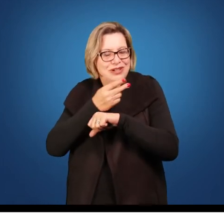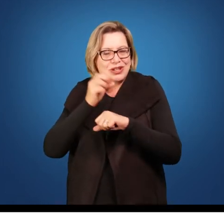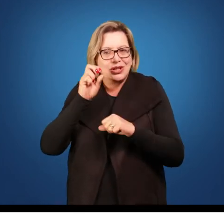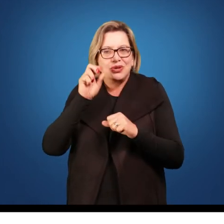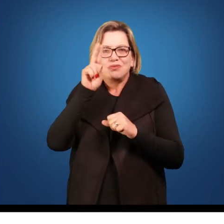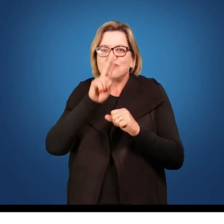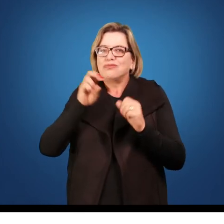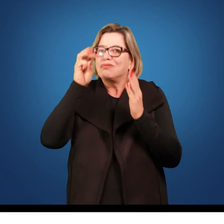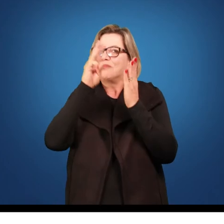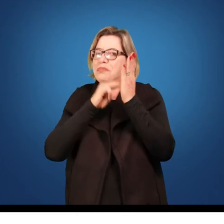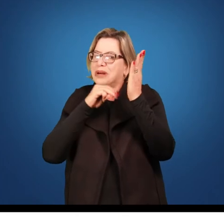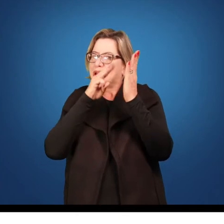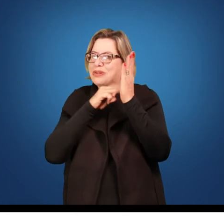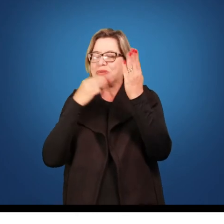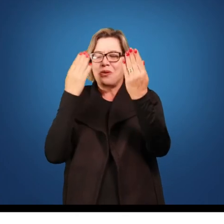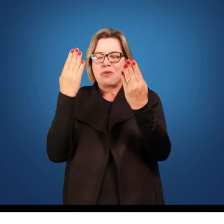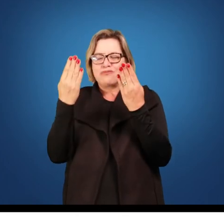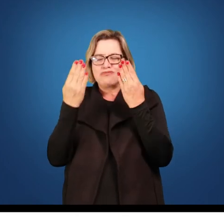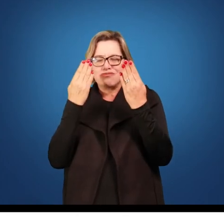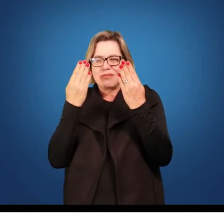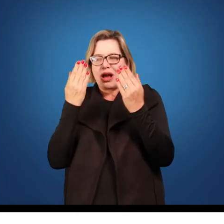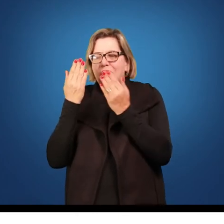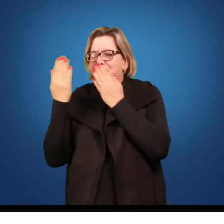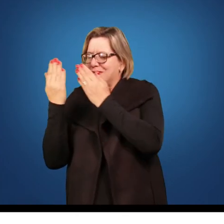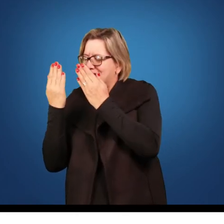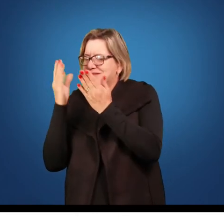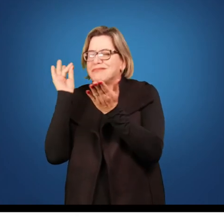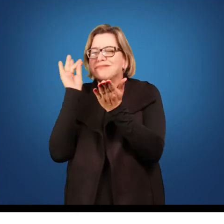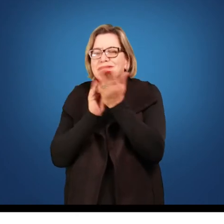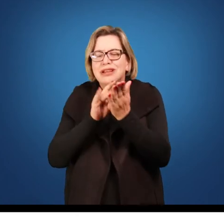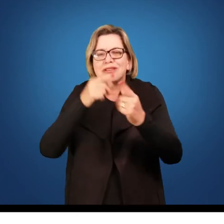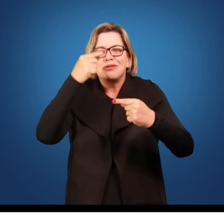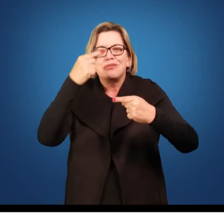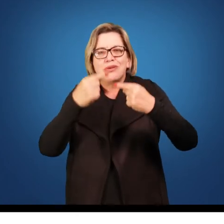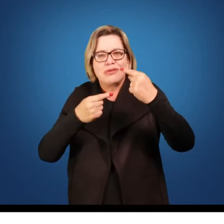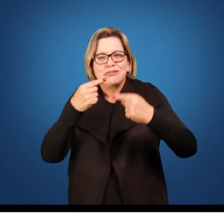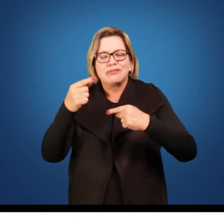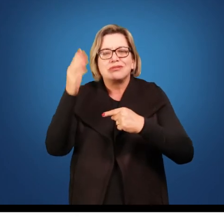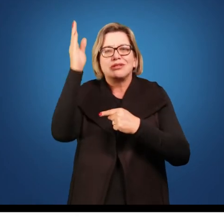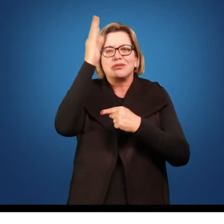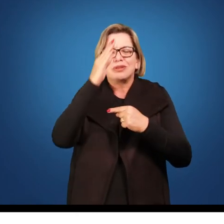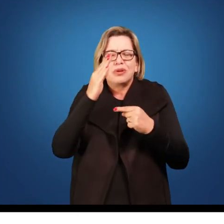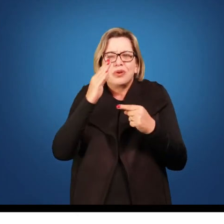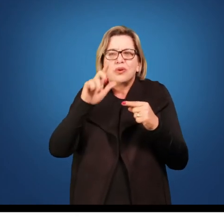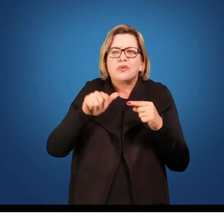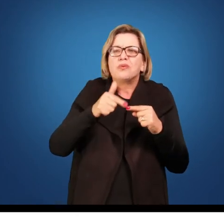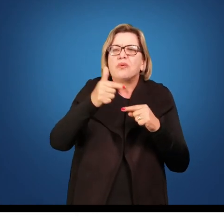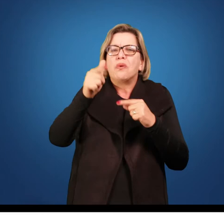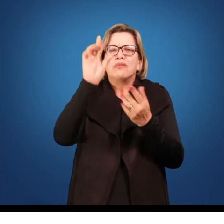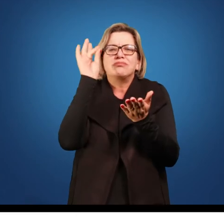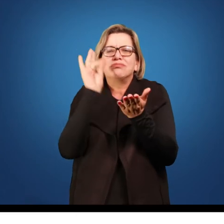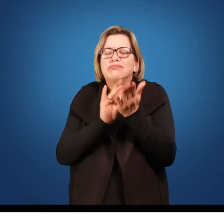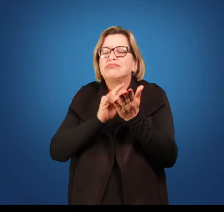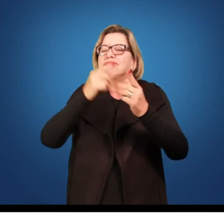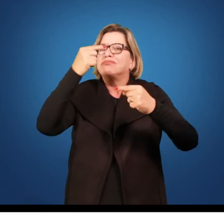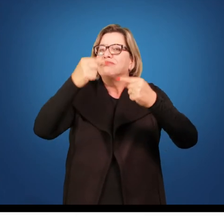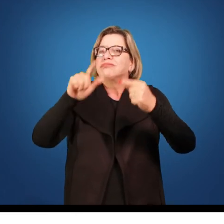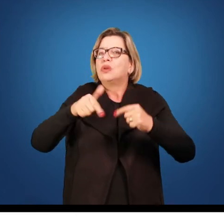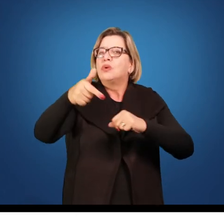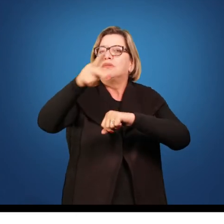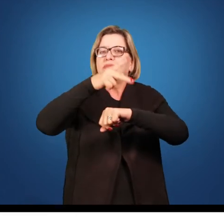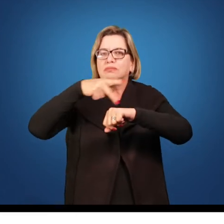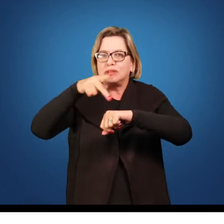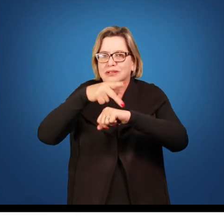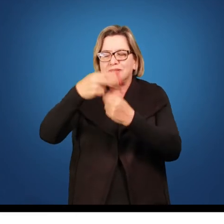comparativo, né? Comparando a realidade política brasileira com outra realidade política. Seja bem-vindo para estudar essa